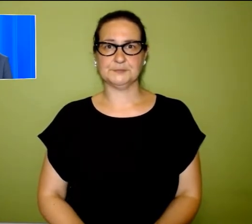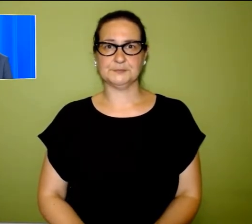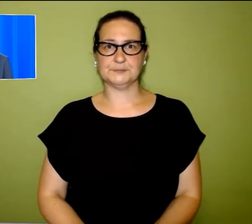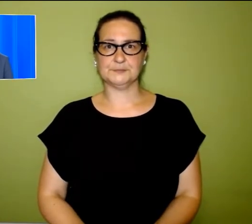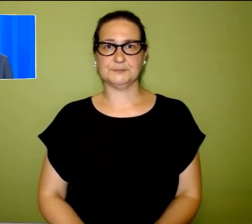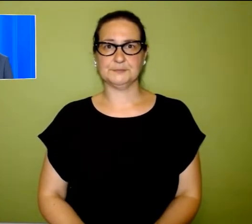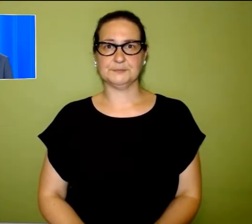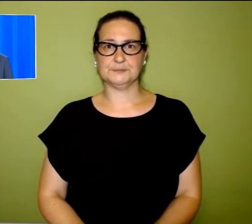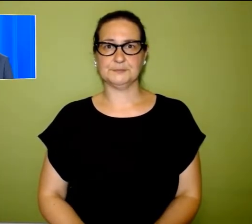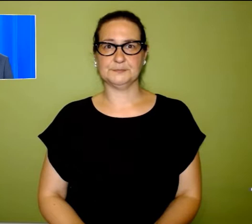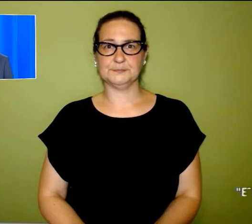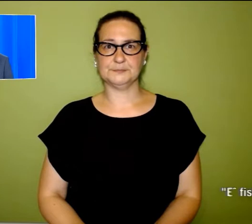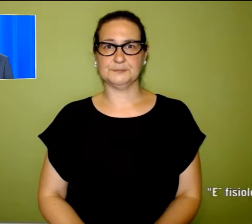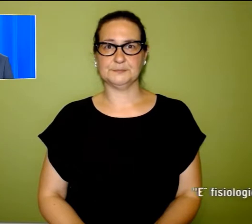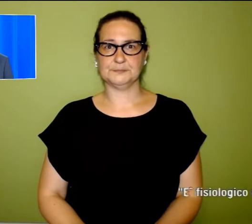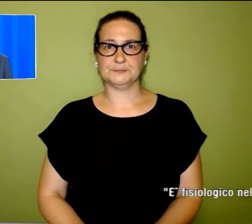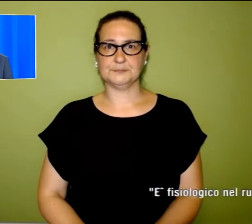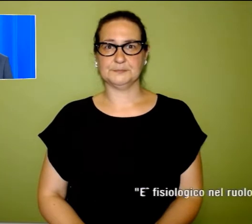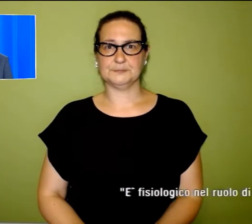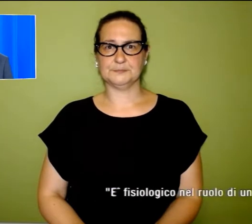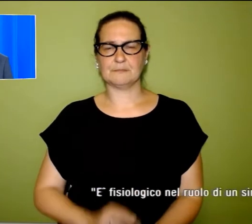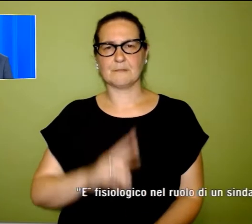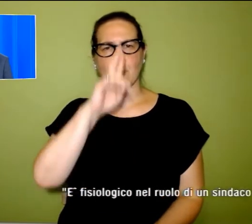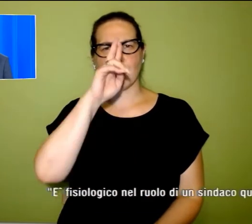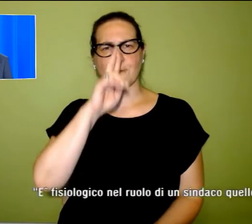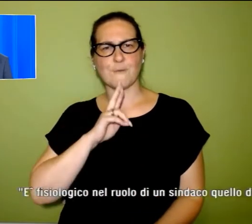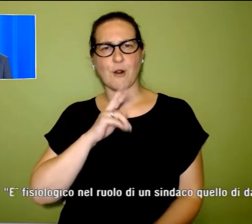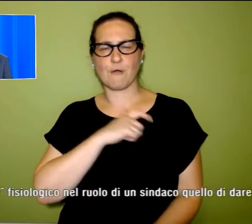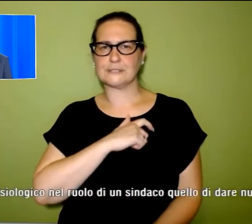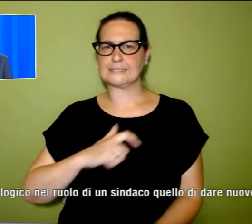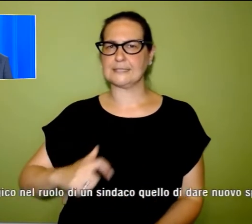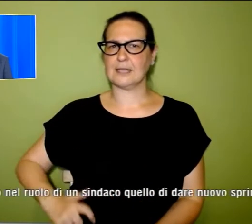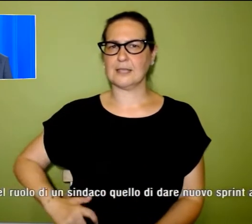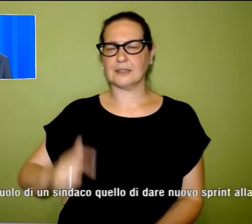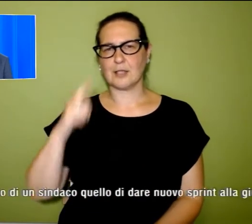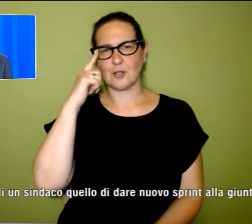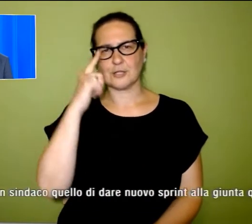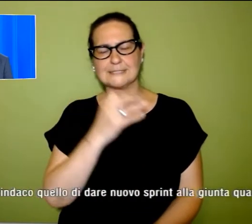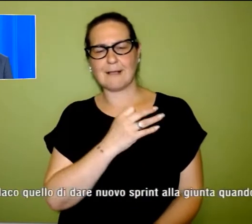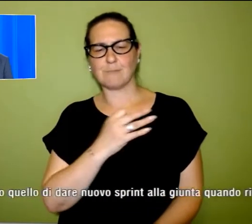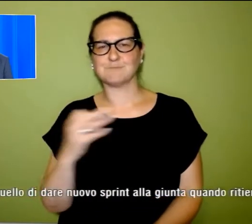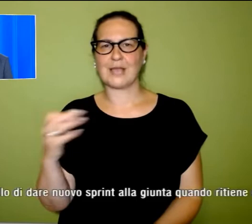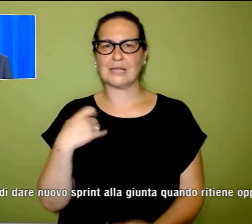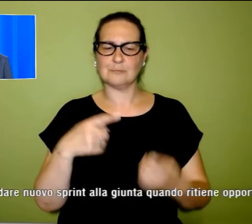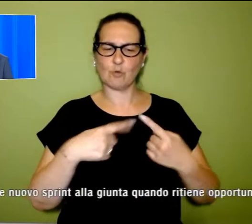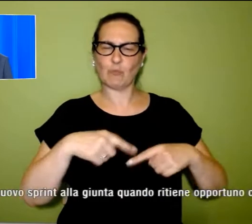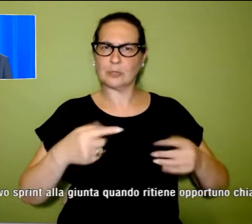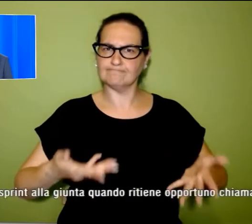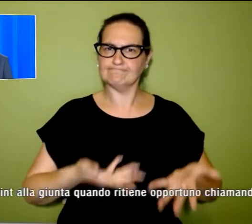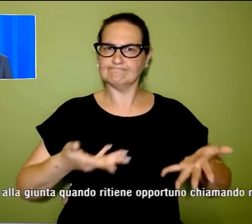È fisiologico nel ruolo di un sindaco quello di dare un nuovo sprint alla Giunta quando ritiene